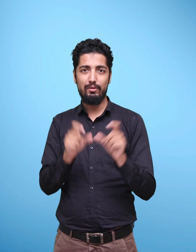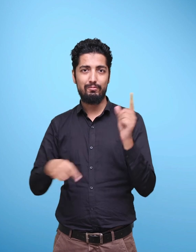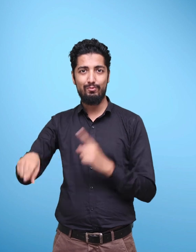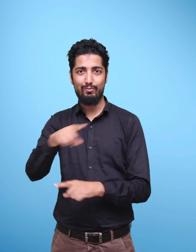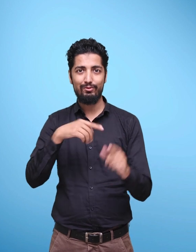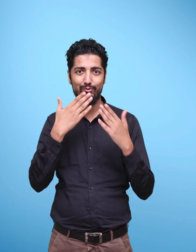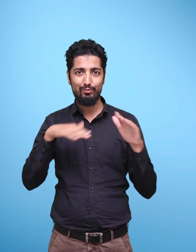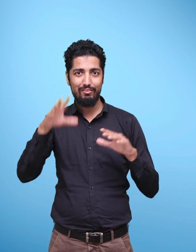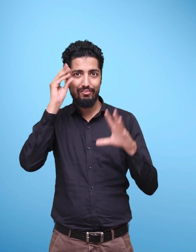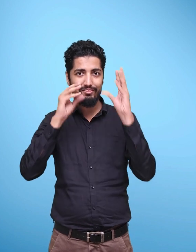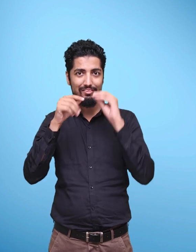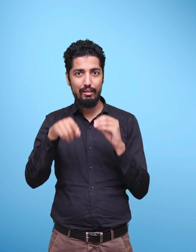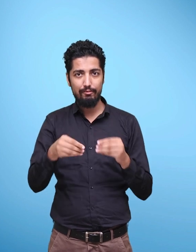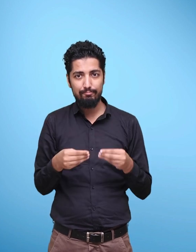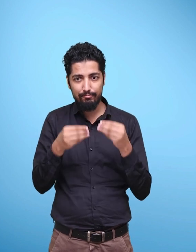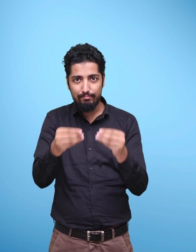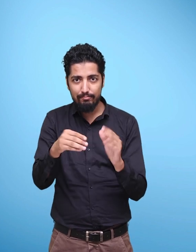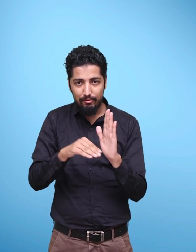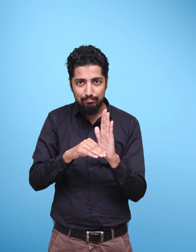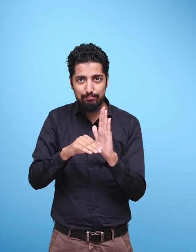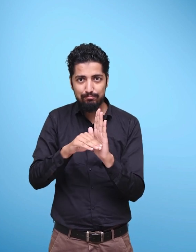a gradual and sequential way.